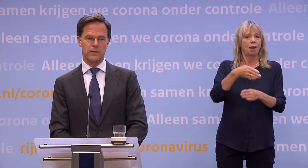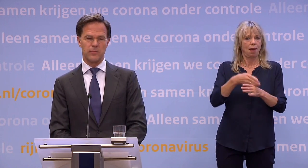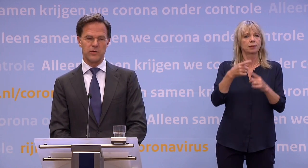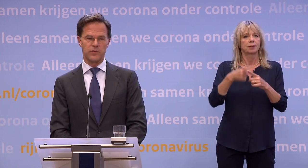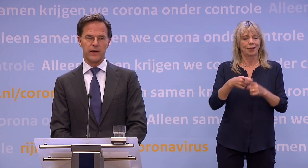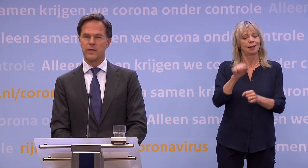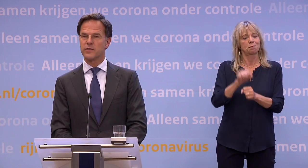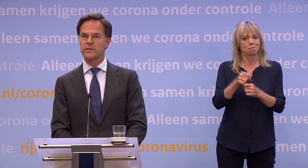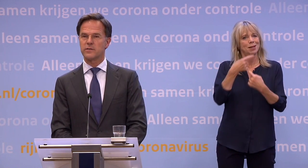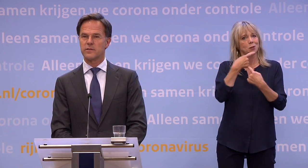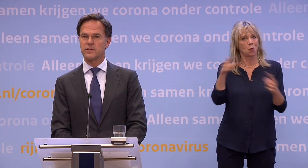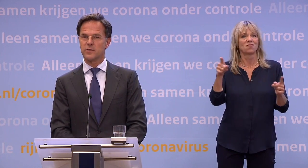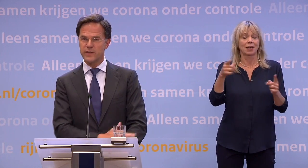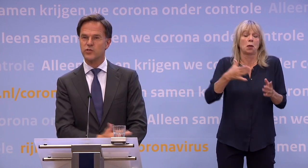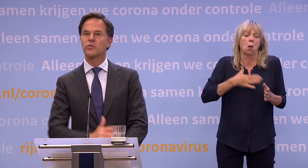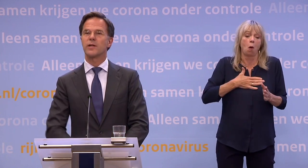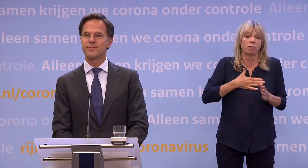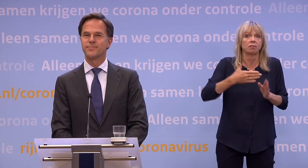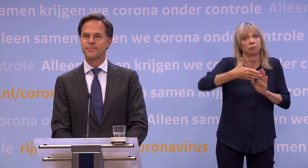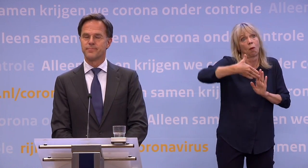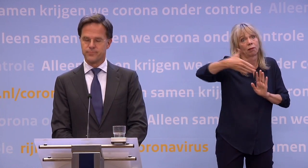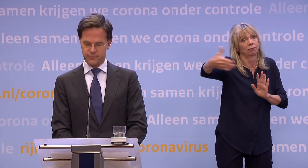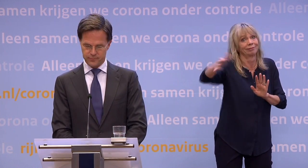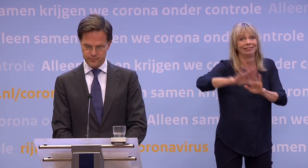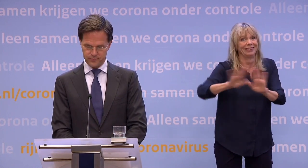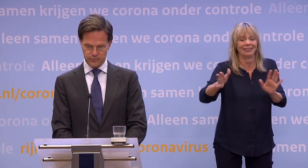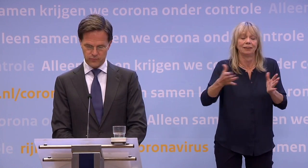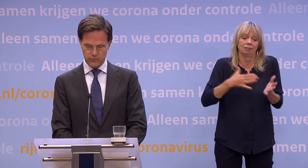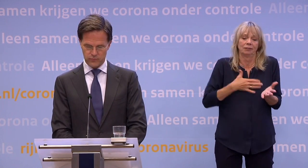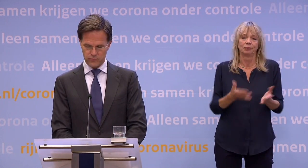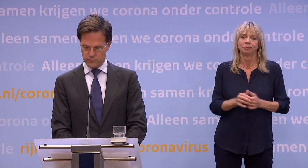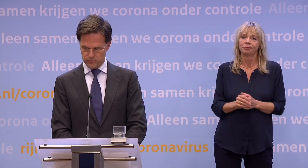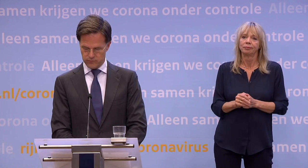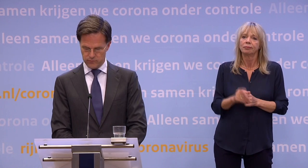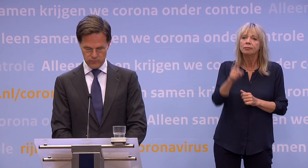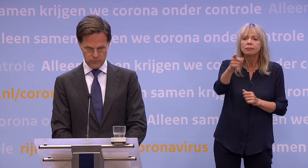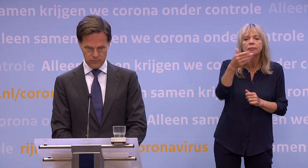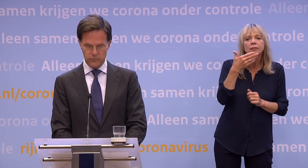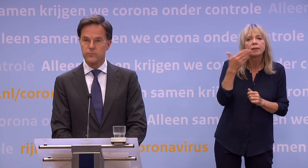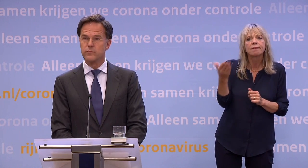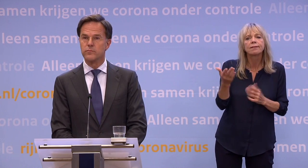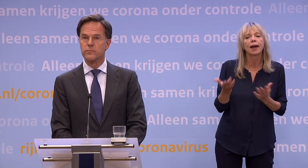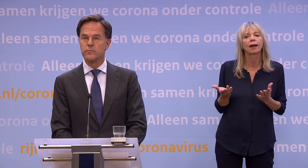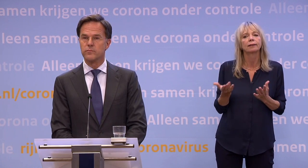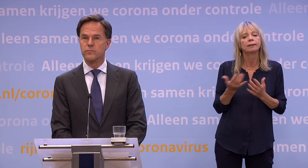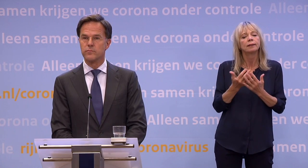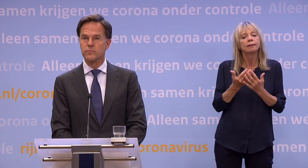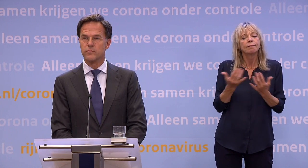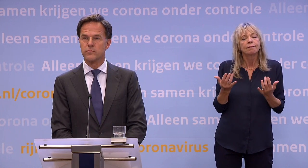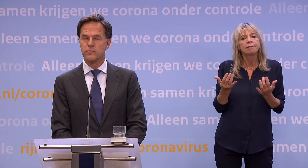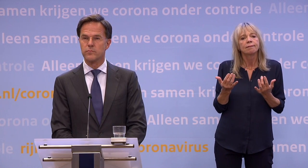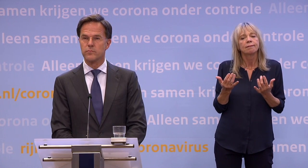en misschien over een hele lange tijd, dat we hier zo staan. En kunt u misschien wat concreter zijn in wanneer precies dat moment is dat het...